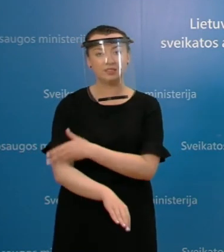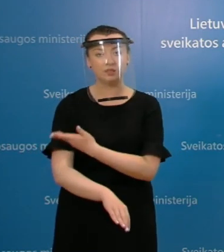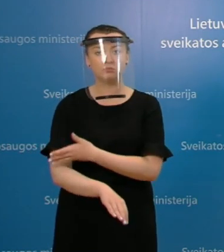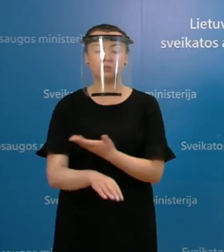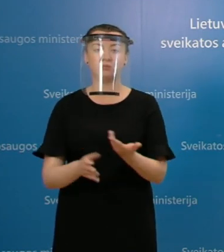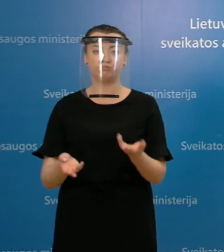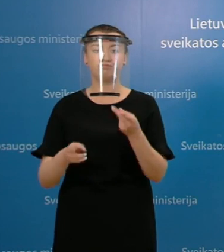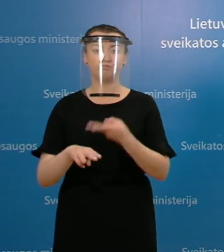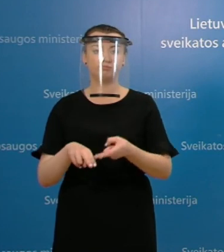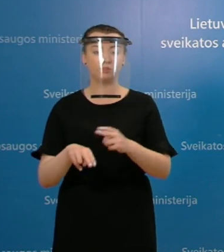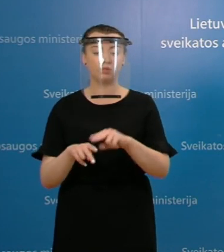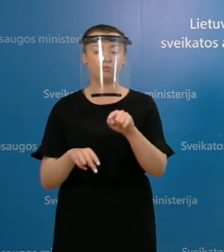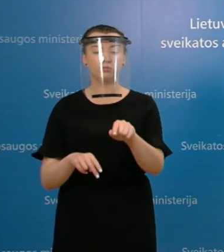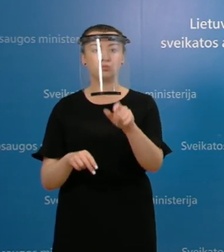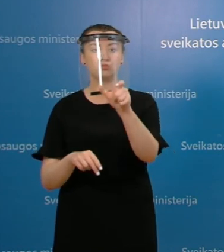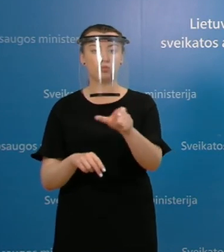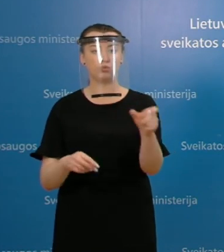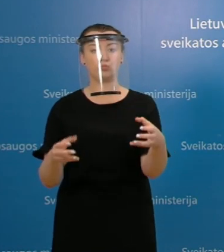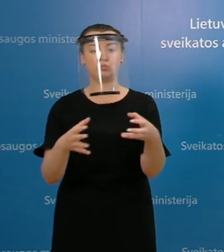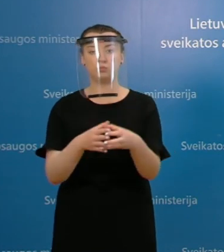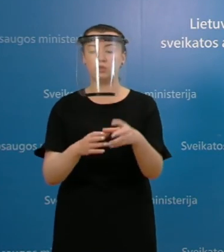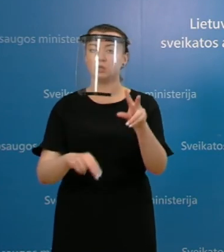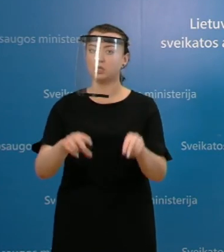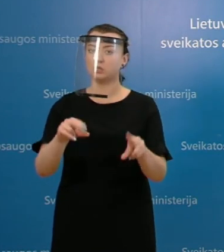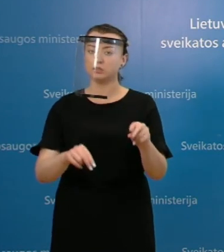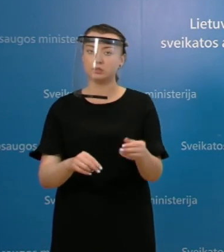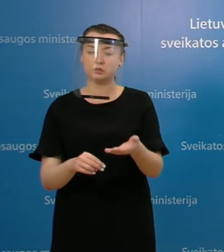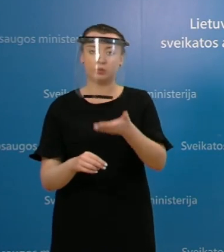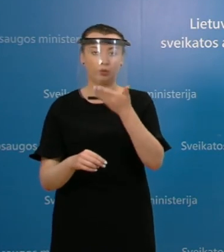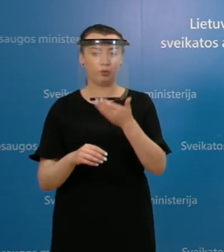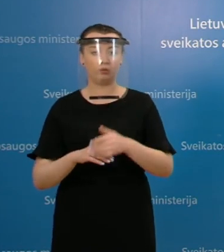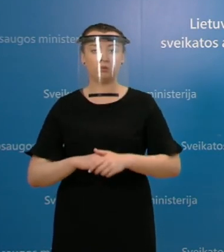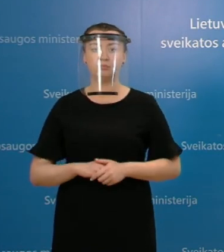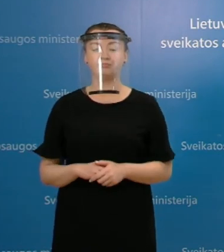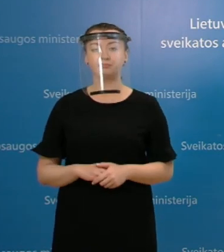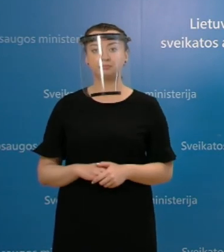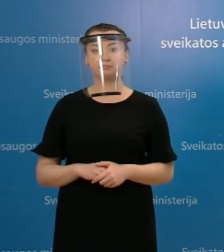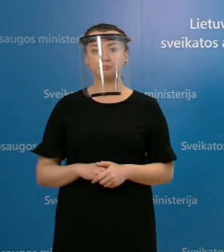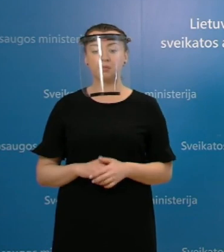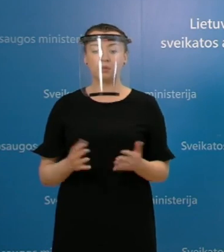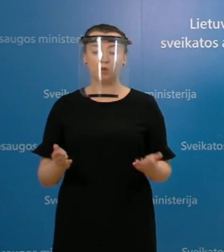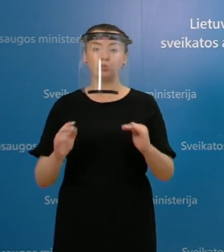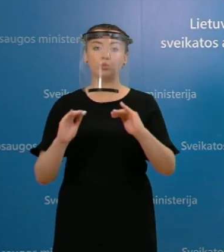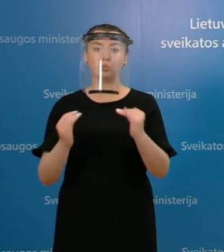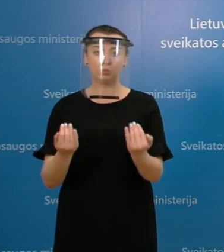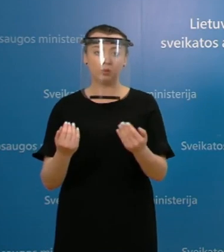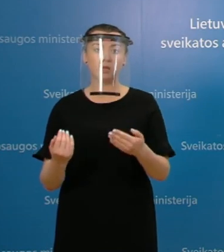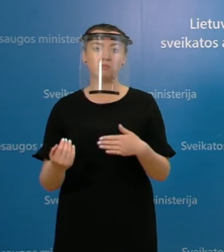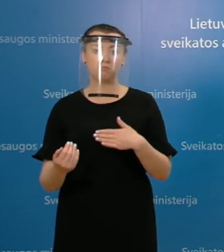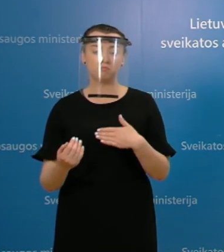silpnesnės, tai jam dėl to rizika ir yra didesnė. Tai tiek turbūt